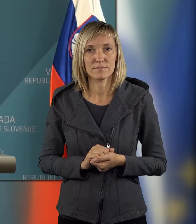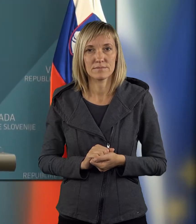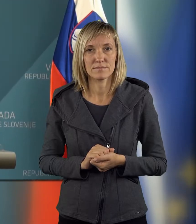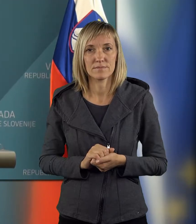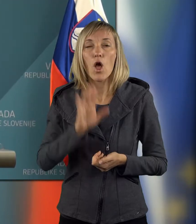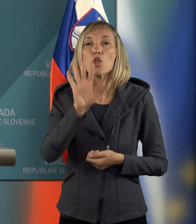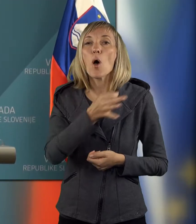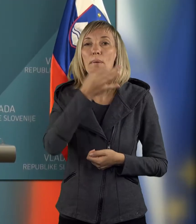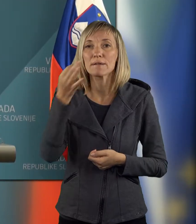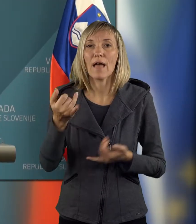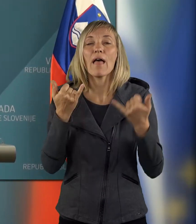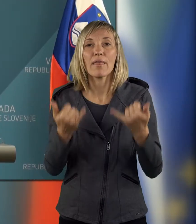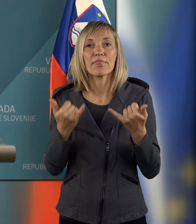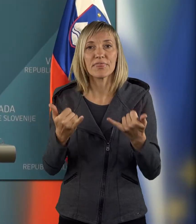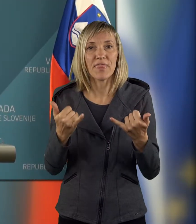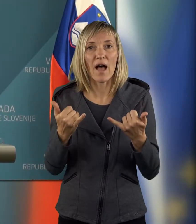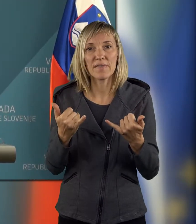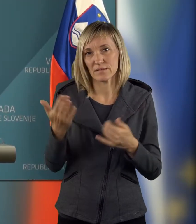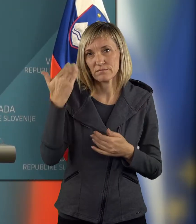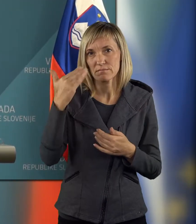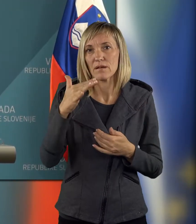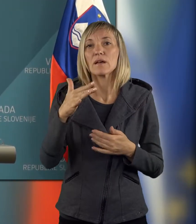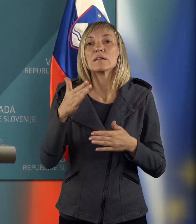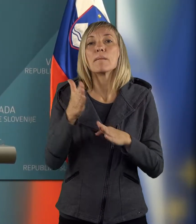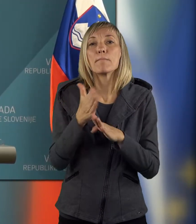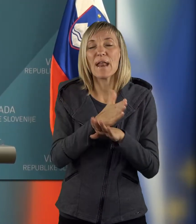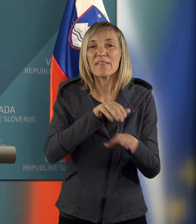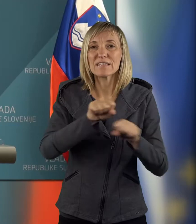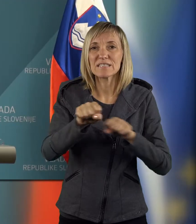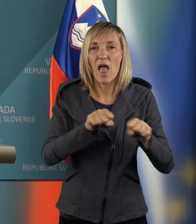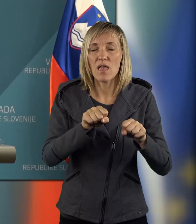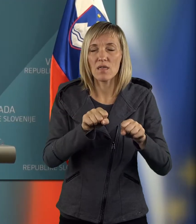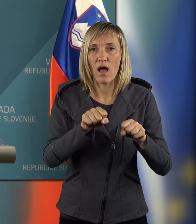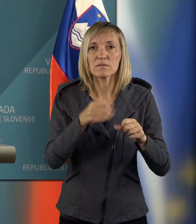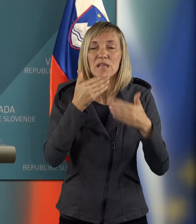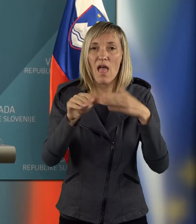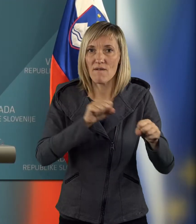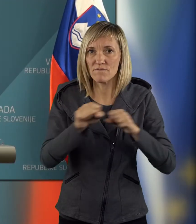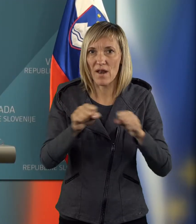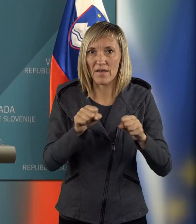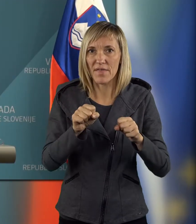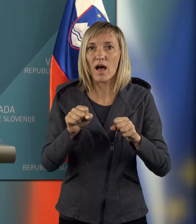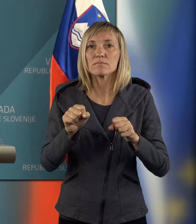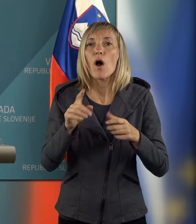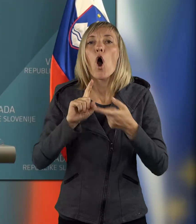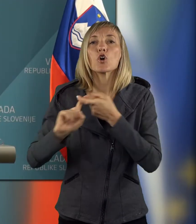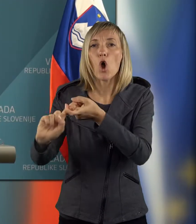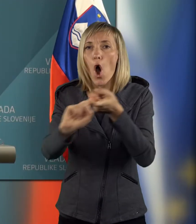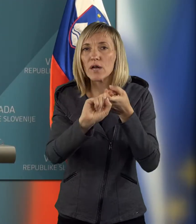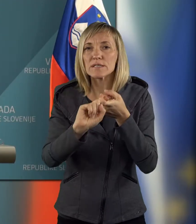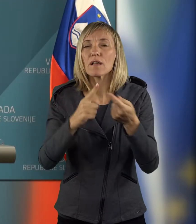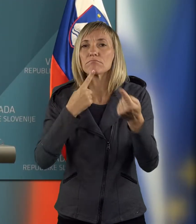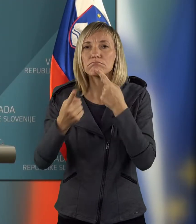Dober dan. Danes smo predvsejo vlade na vrhu koalicije obravnavali